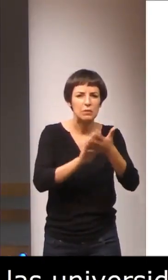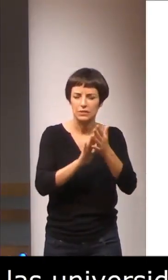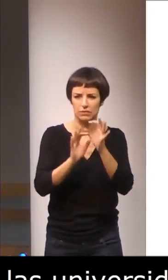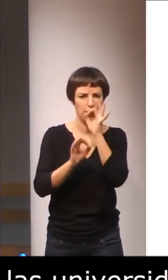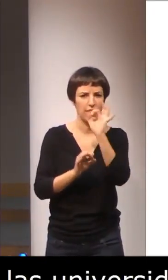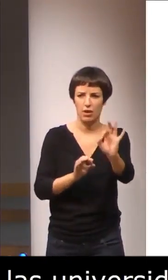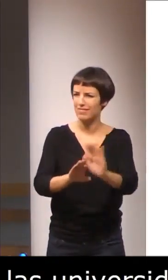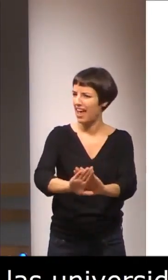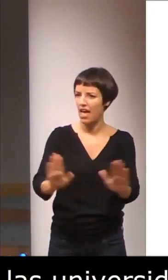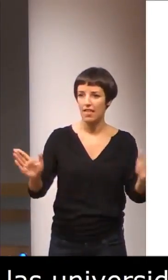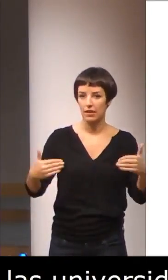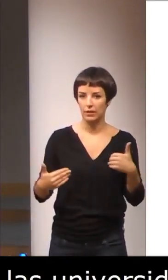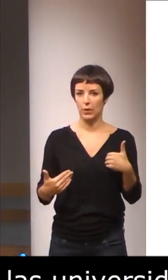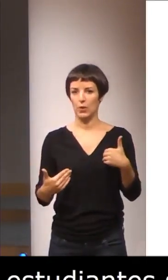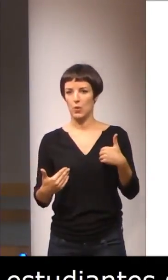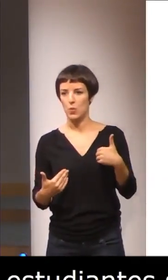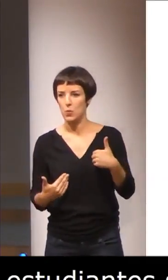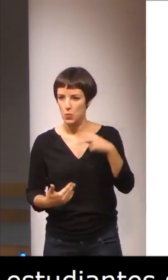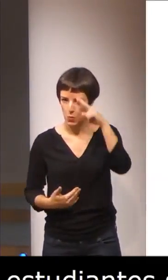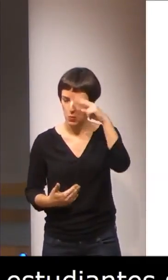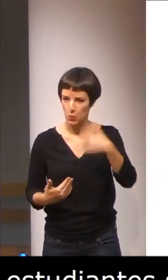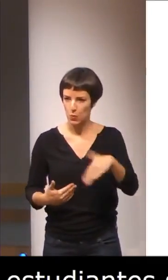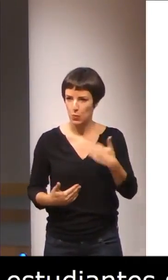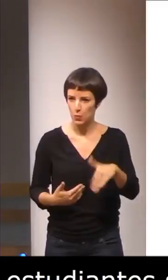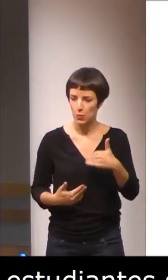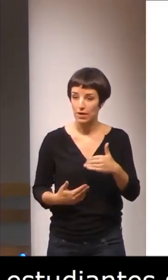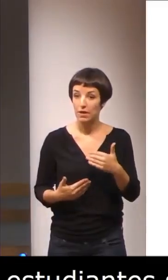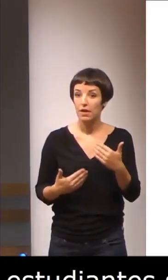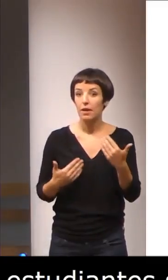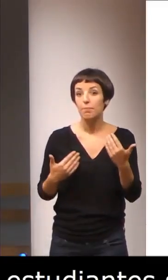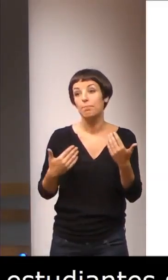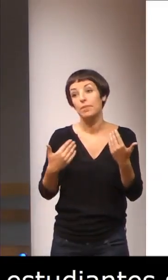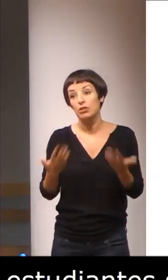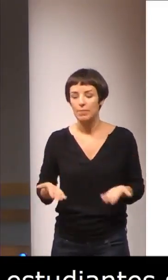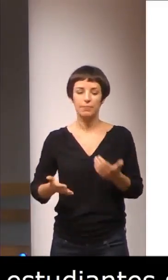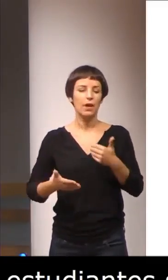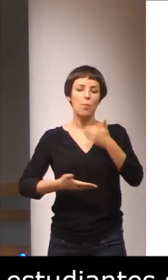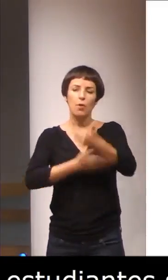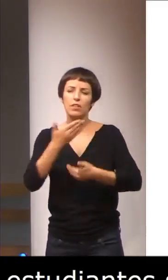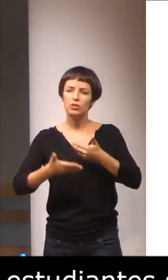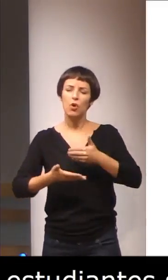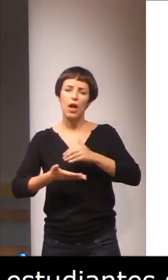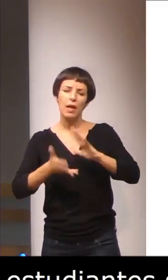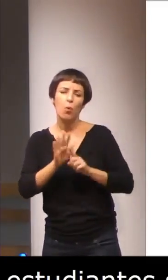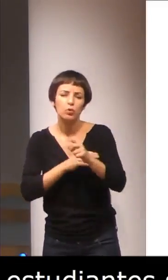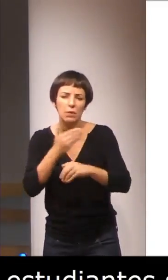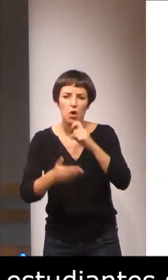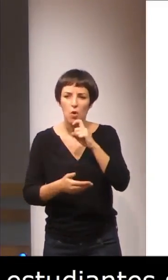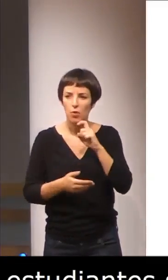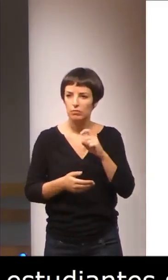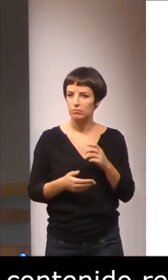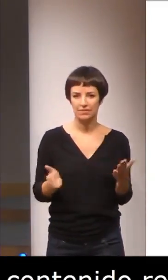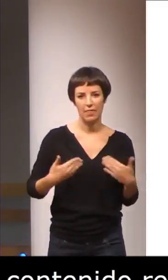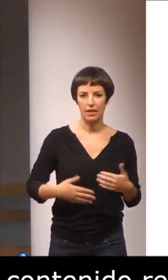signos, cosa que es muy preocupante, pero también sobre los procesos evolutivos, sobre estrategias